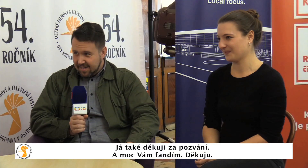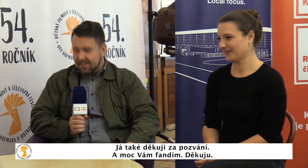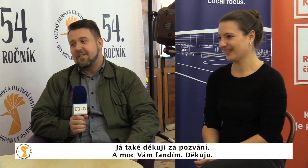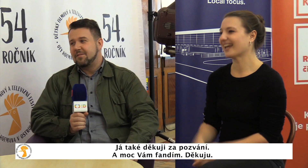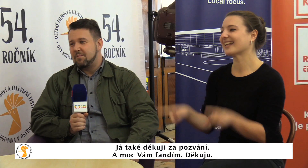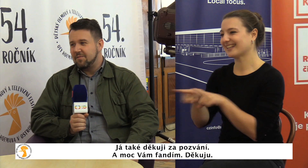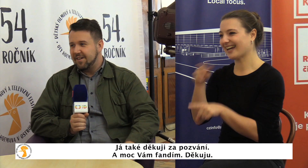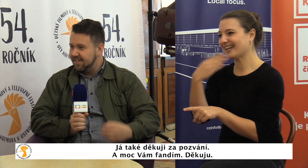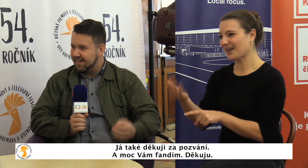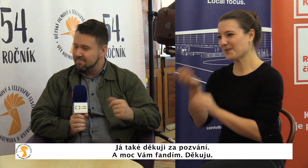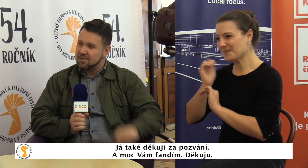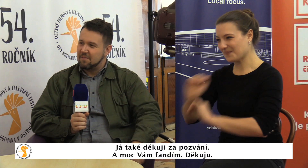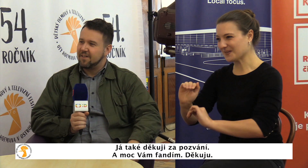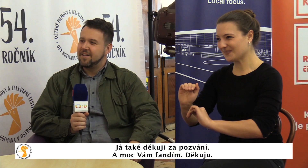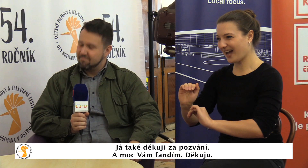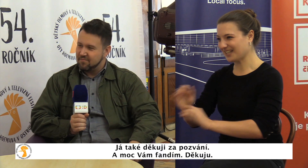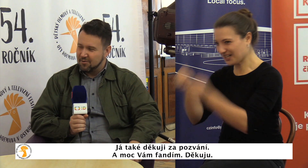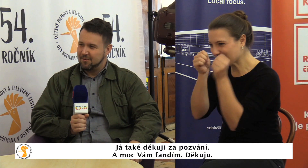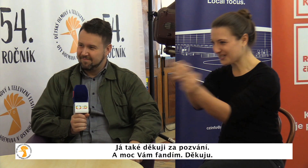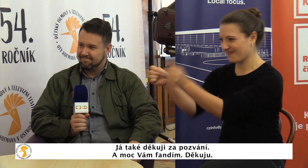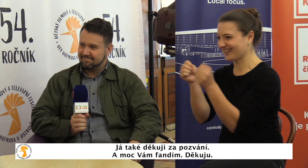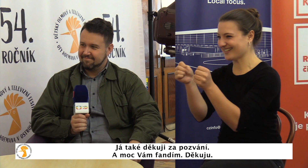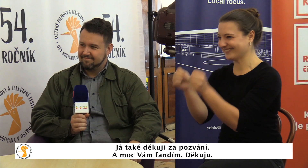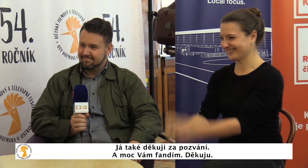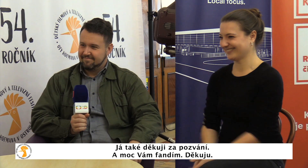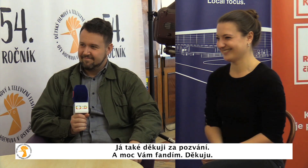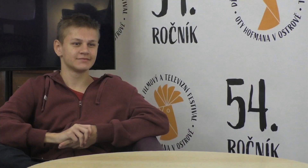Já taky děkuji za pozvání a moc vám fanděm. Děkuji.